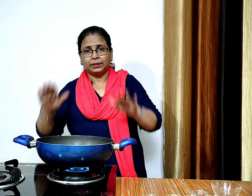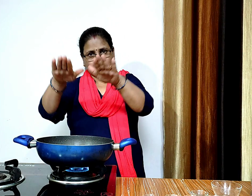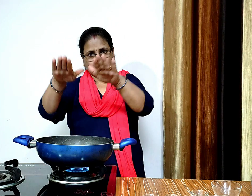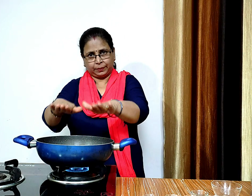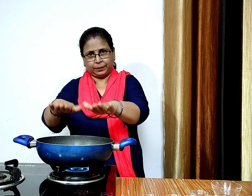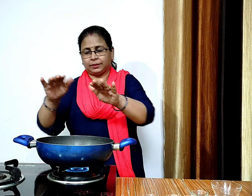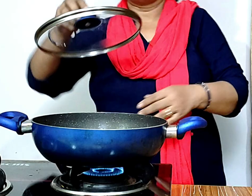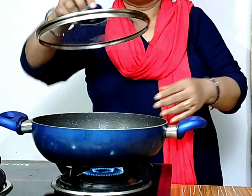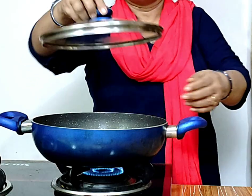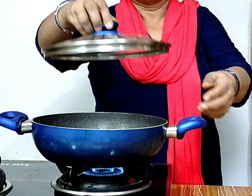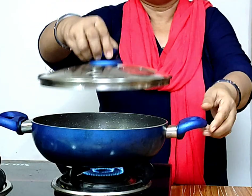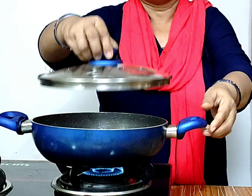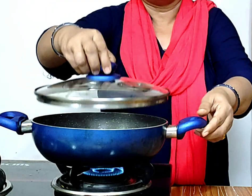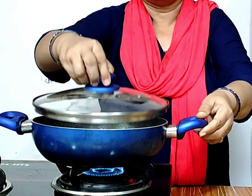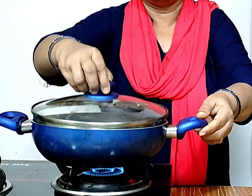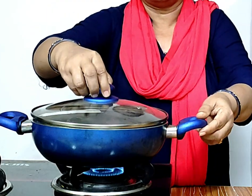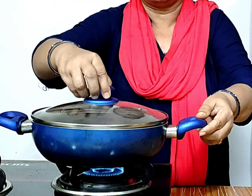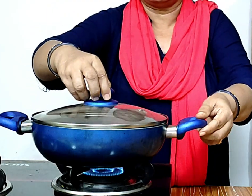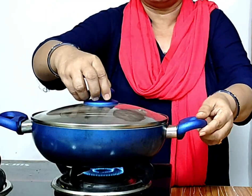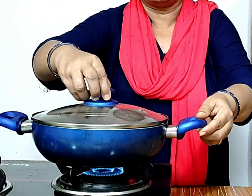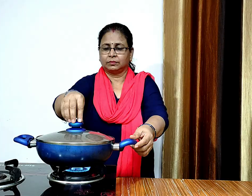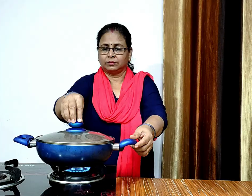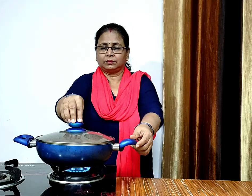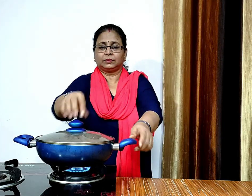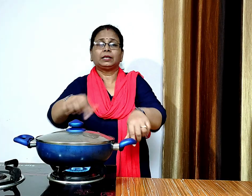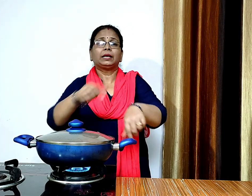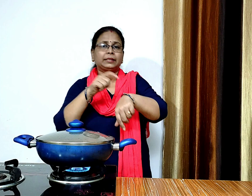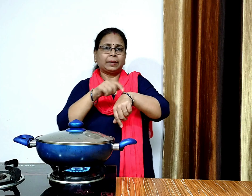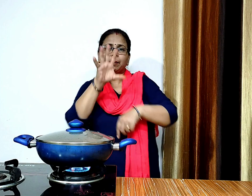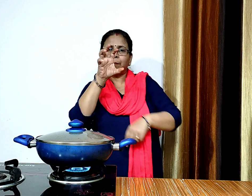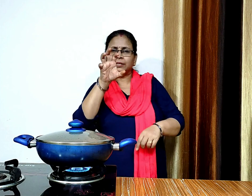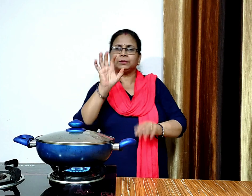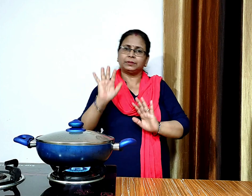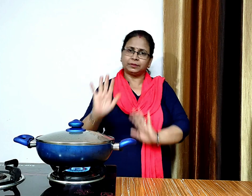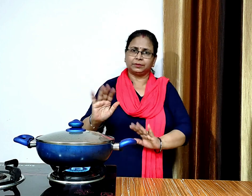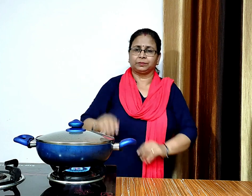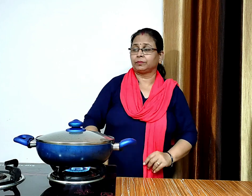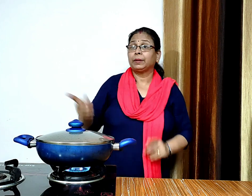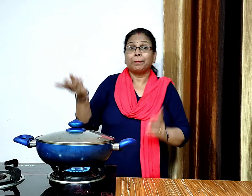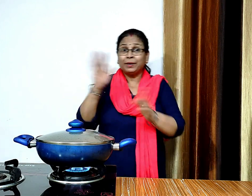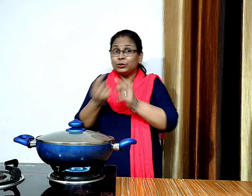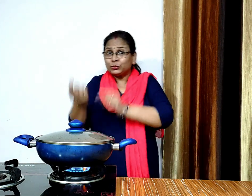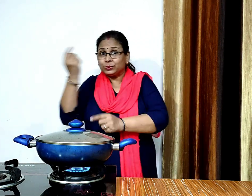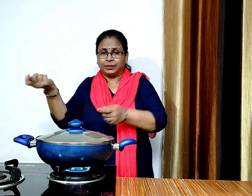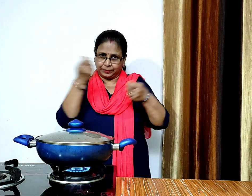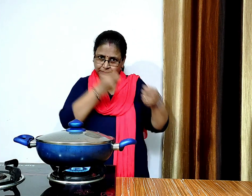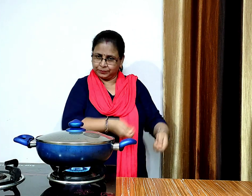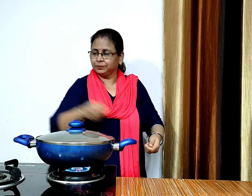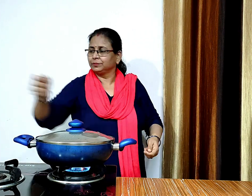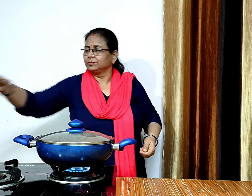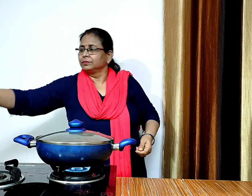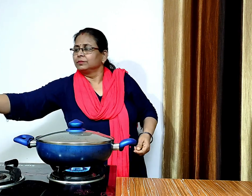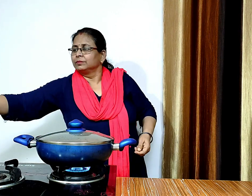अब इसे डग देंगे और पांश फ्रिट के लिए पकने देंगे तब तक हम डाल को देख लेते